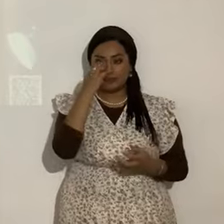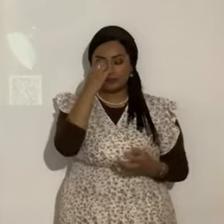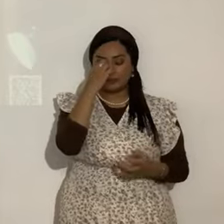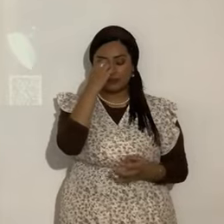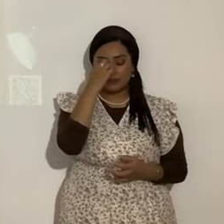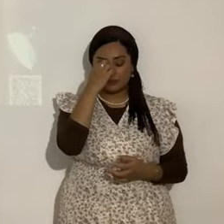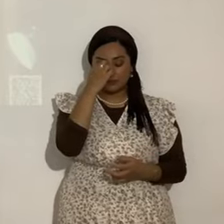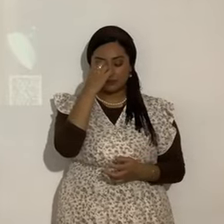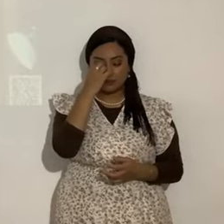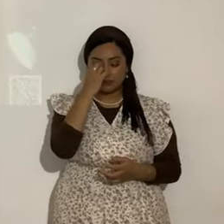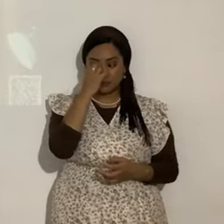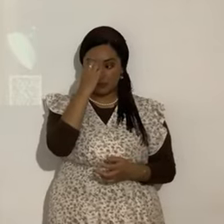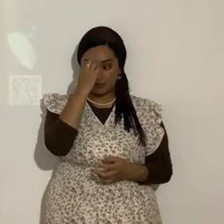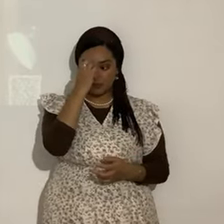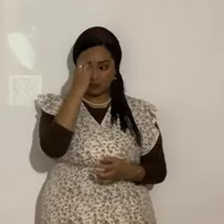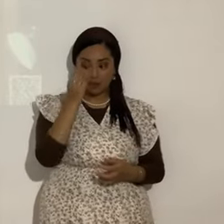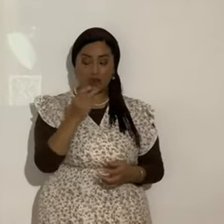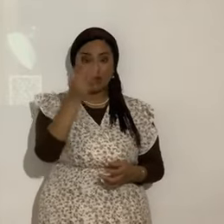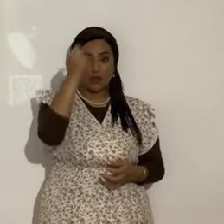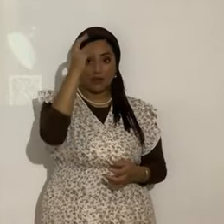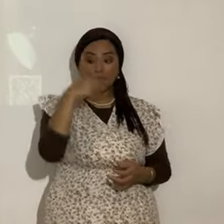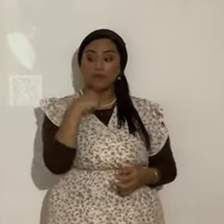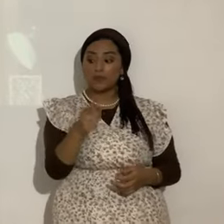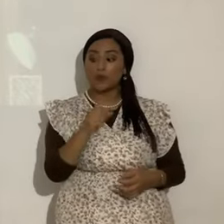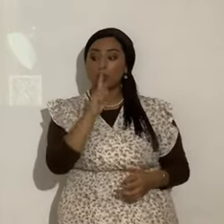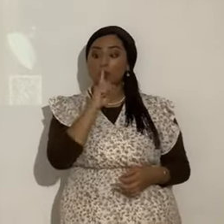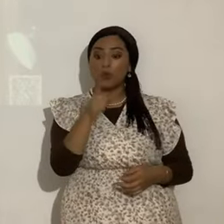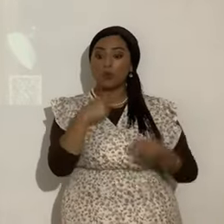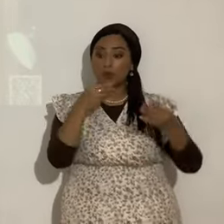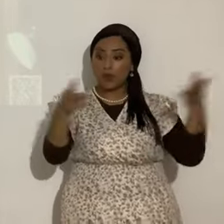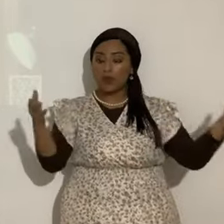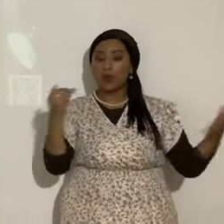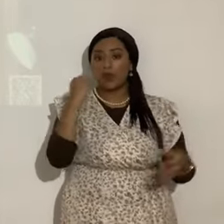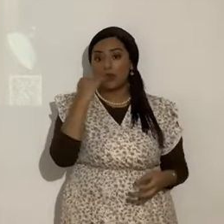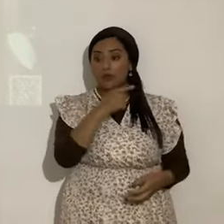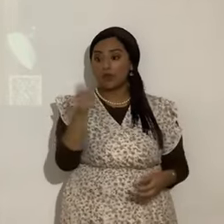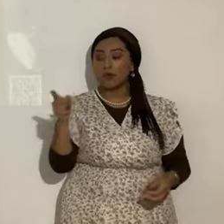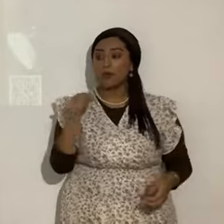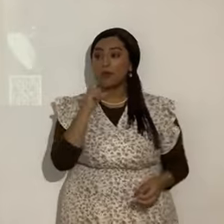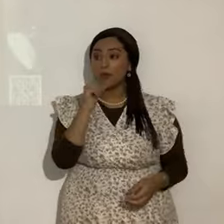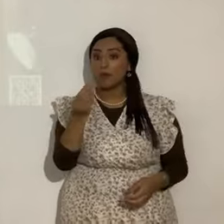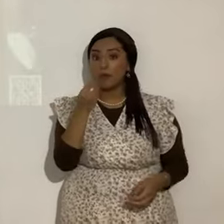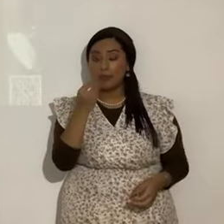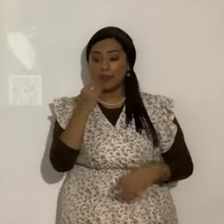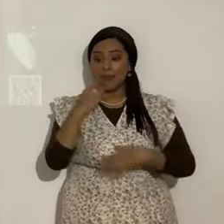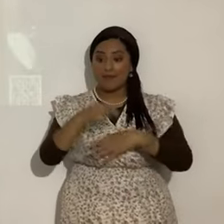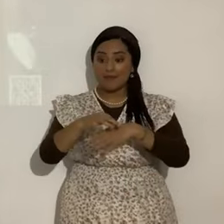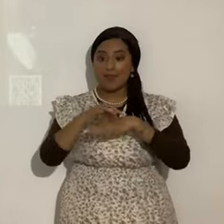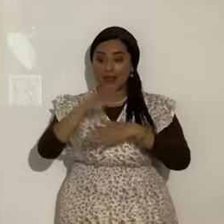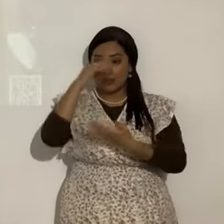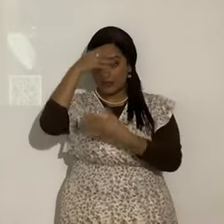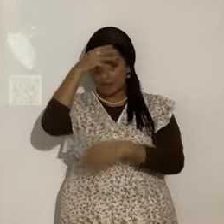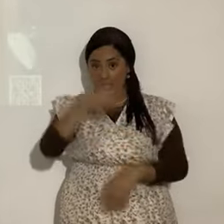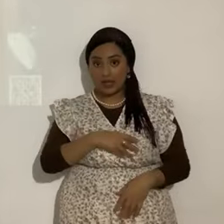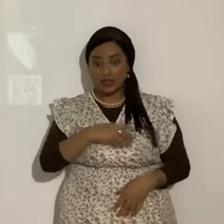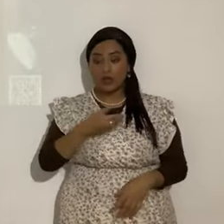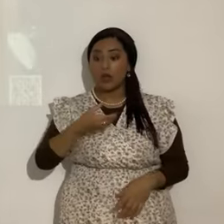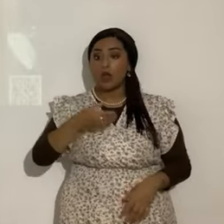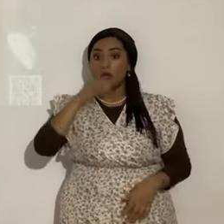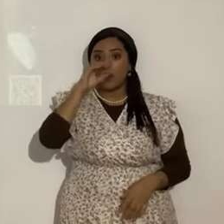Bueno, dice así. Yahshua les dijo. De cierto, de cierto os digo. Si no coméis la carne del Hijo del Hombre. Y bebéis su sangre. No tenéis vida